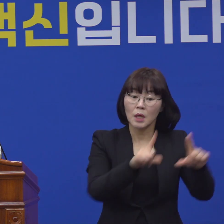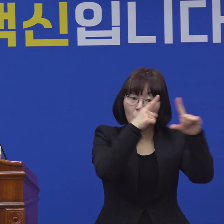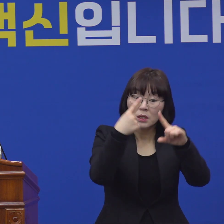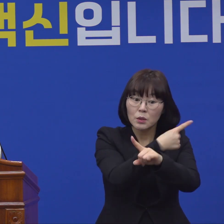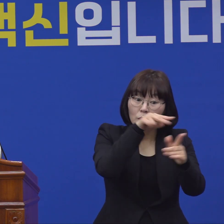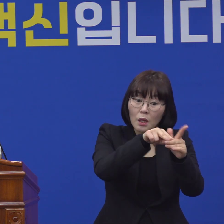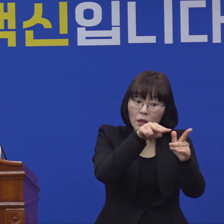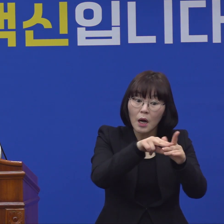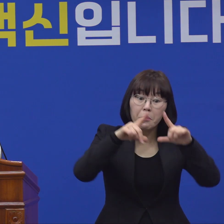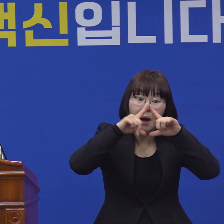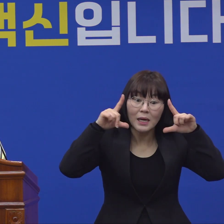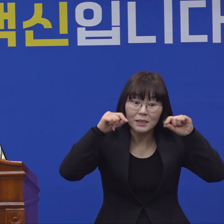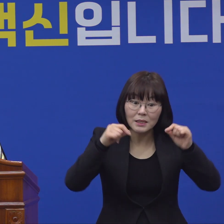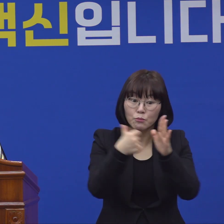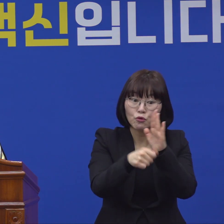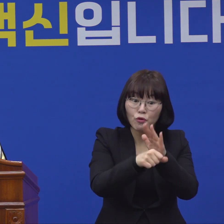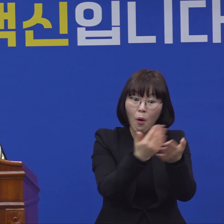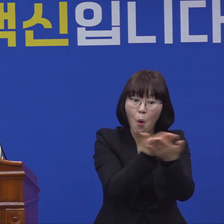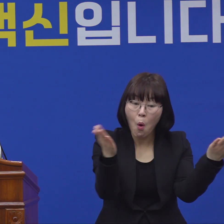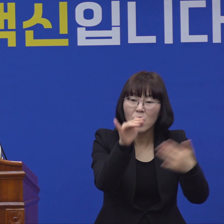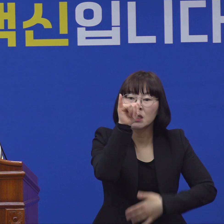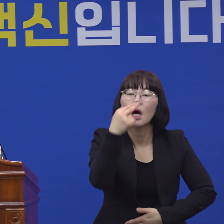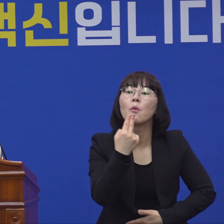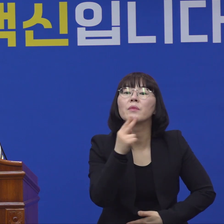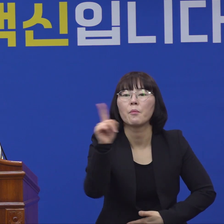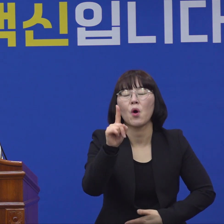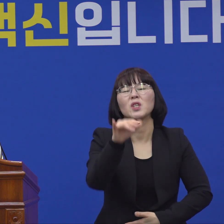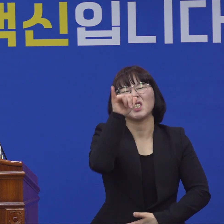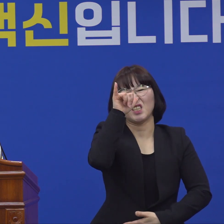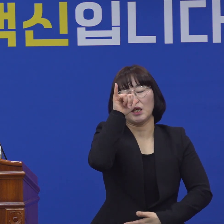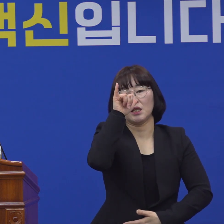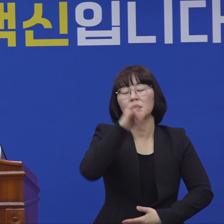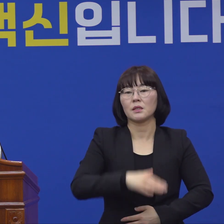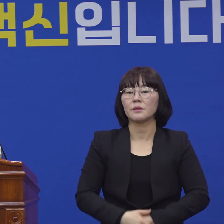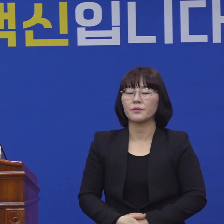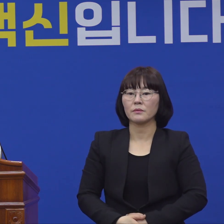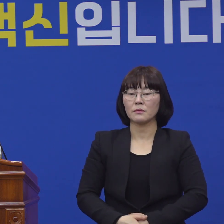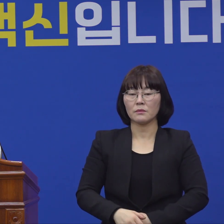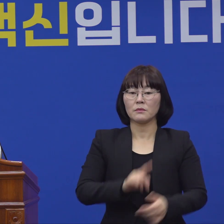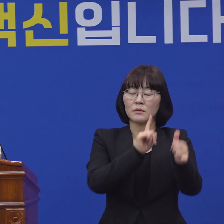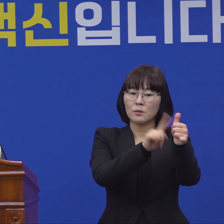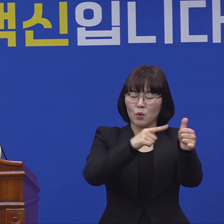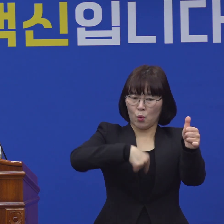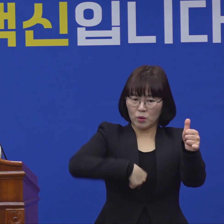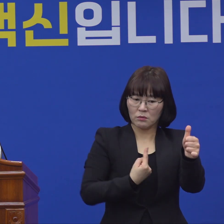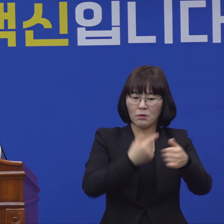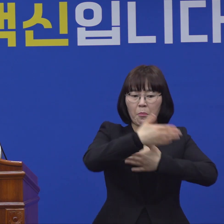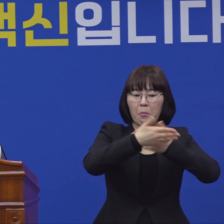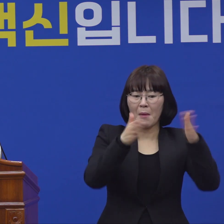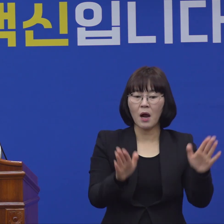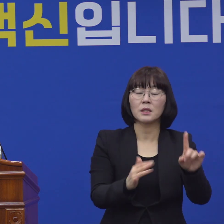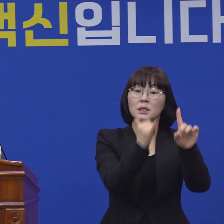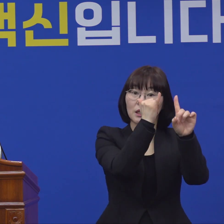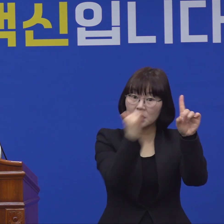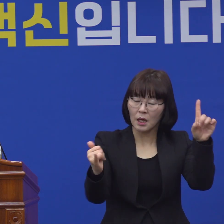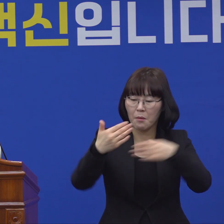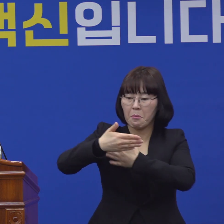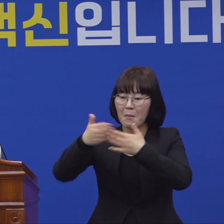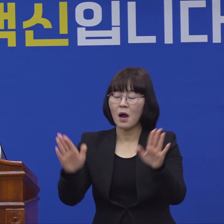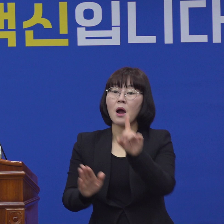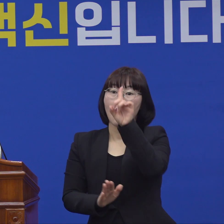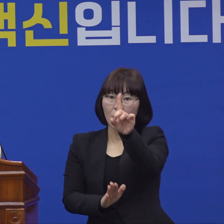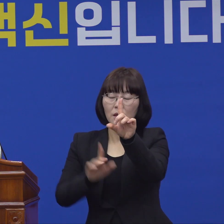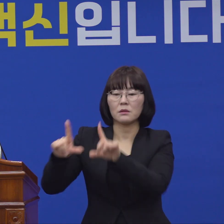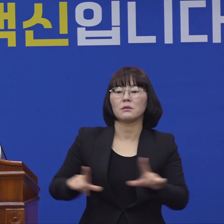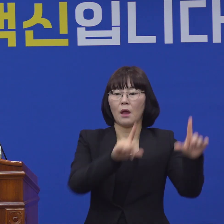아마 기본 물품 중에 마스크가 있을 걸로 알고 있고요. 혼자서 자기 방에 있기 때문에 항상 끼고 있는지